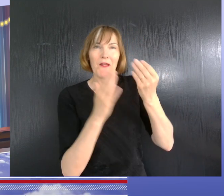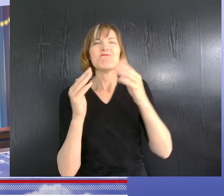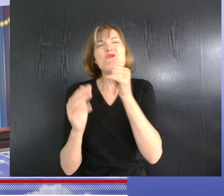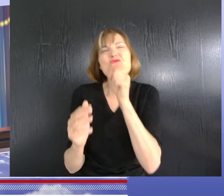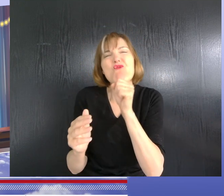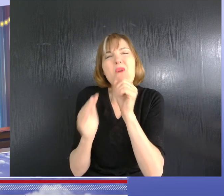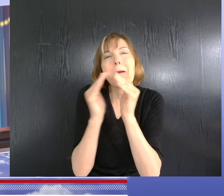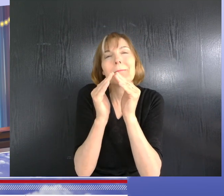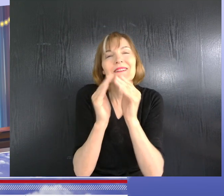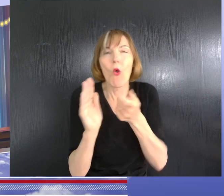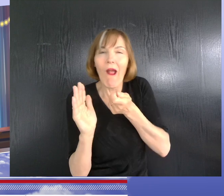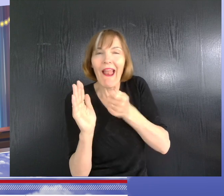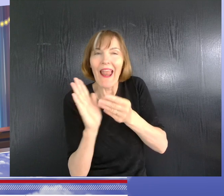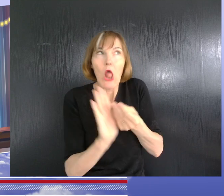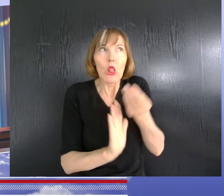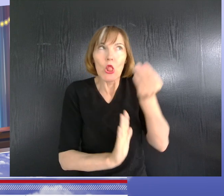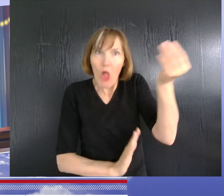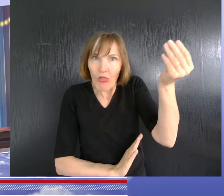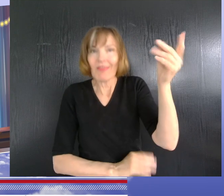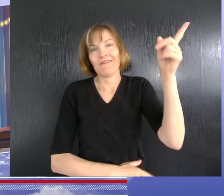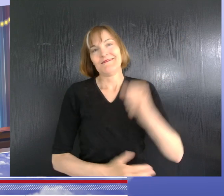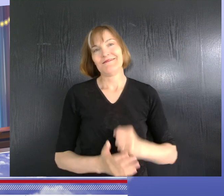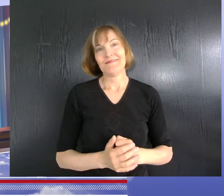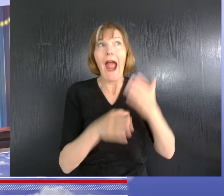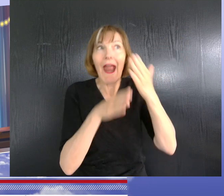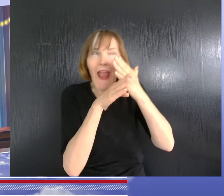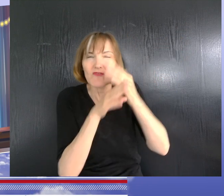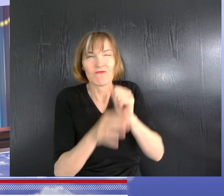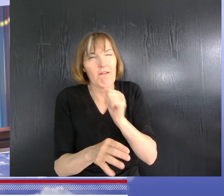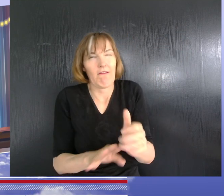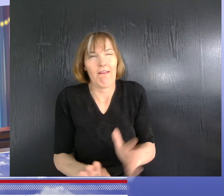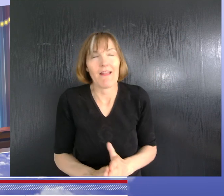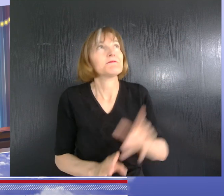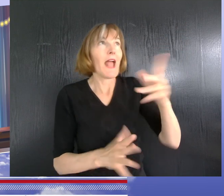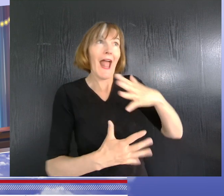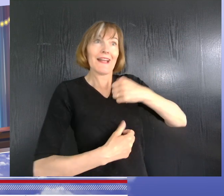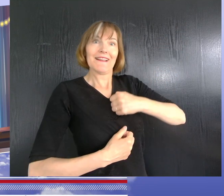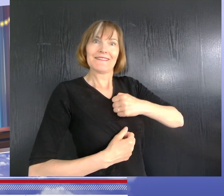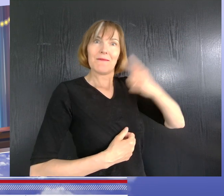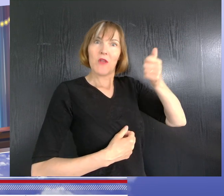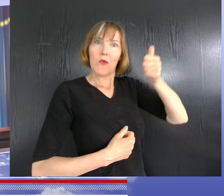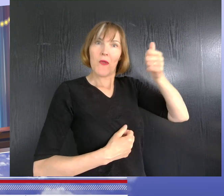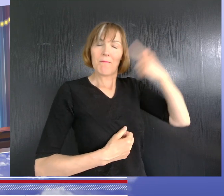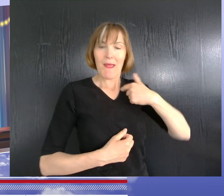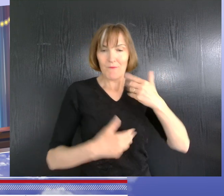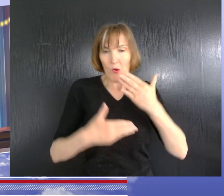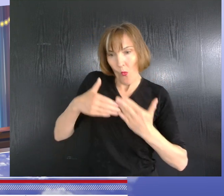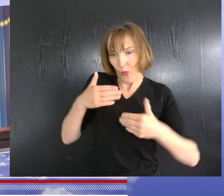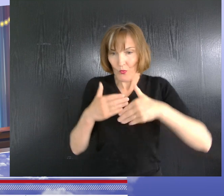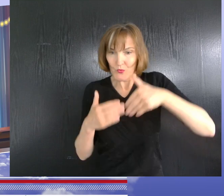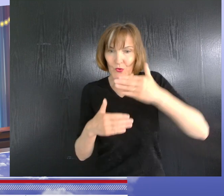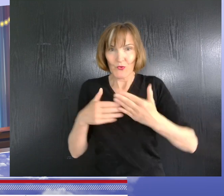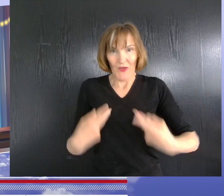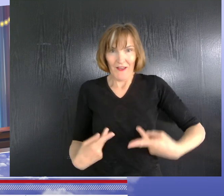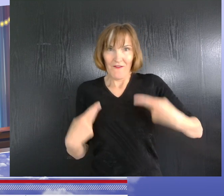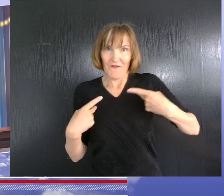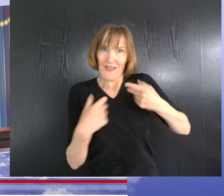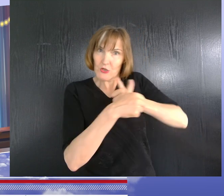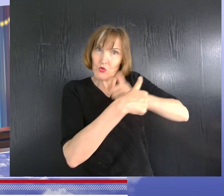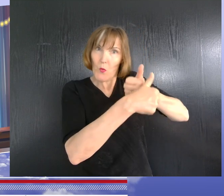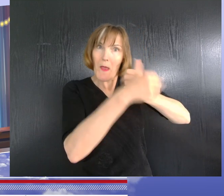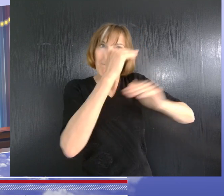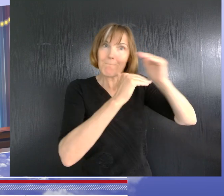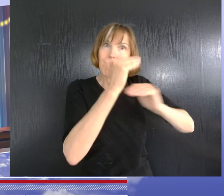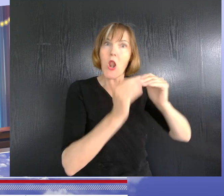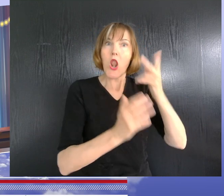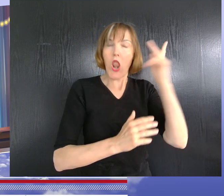de notre vieille maison sans rien lui cacher. Et laissons-le reconstruire notre vie selon ses